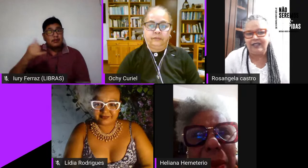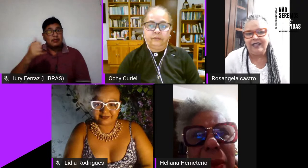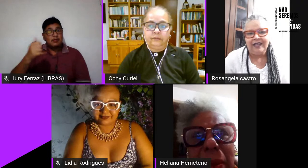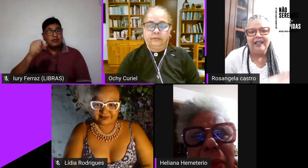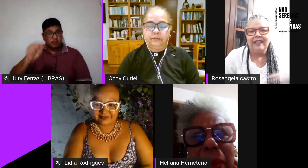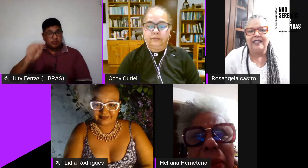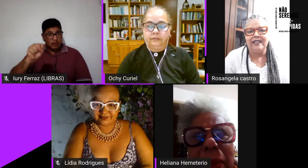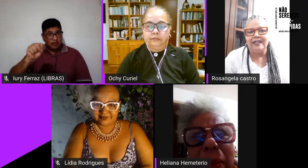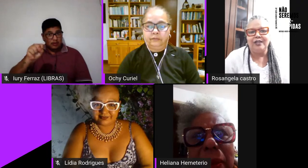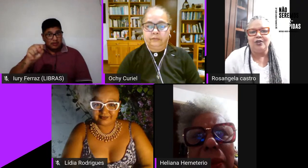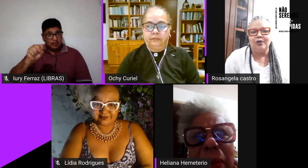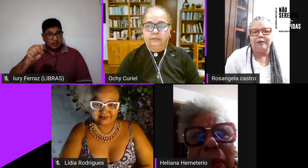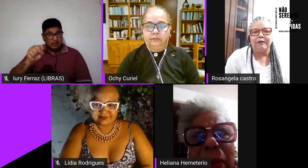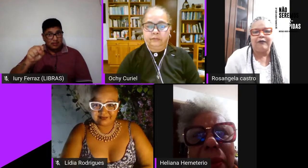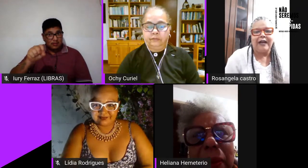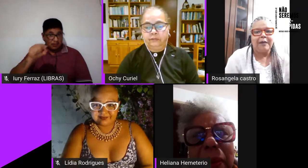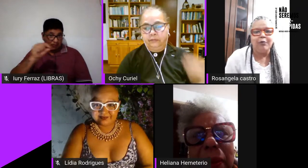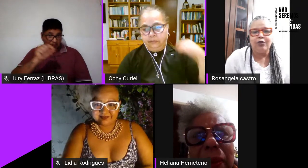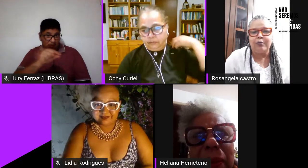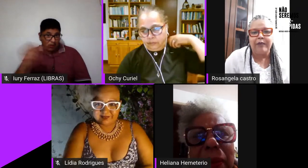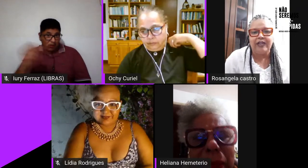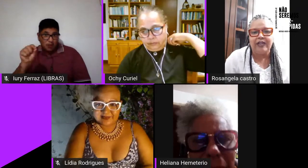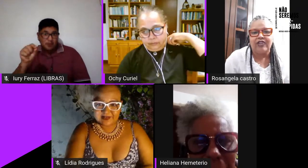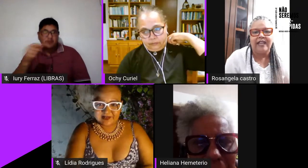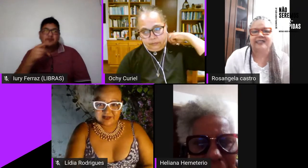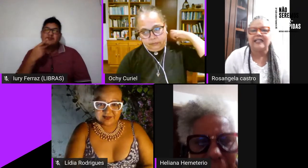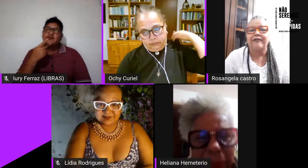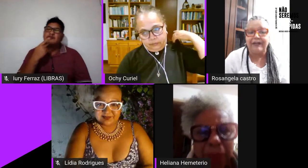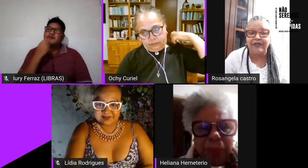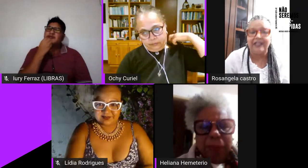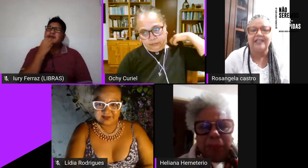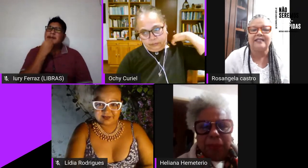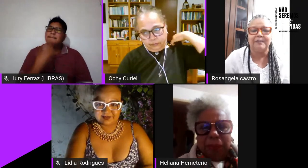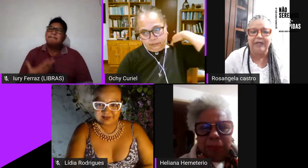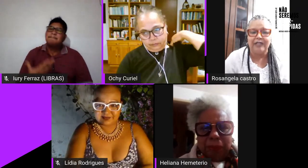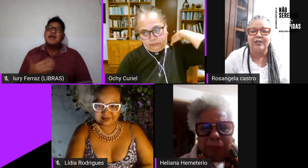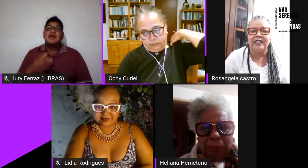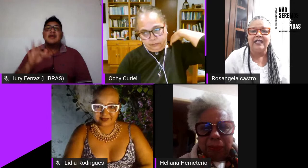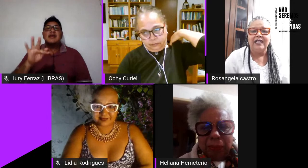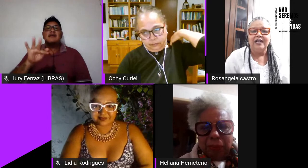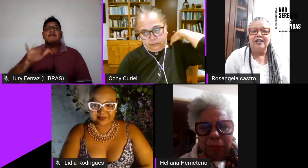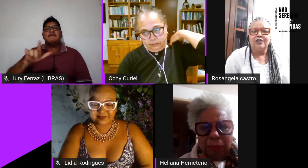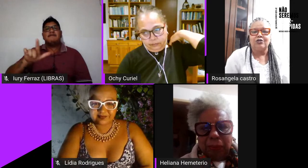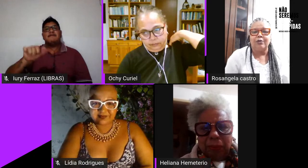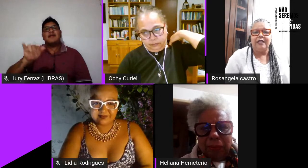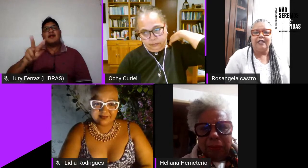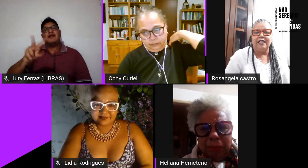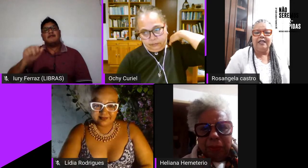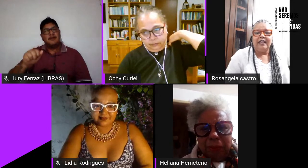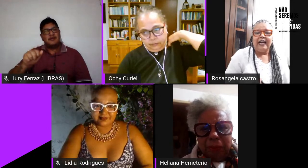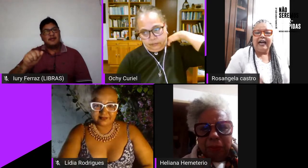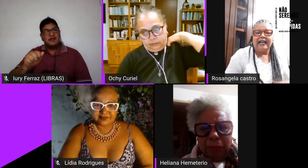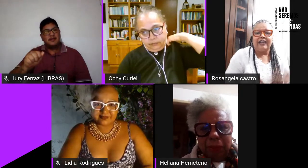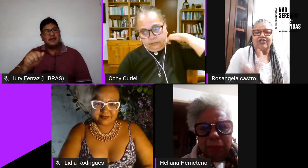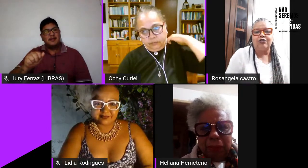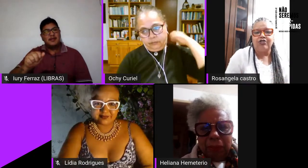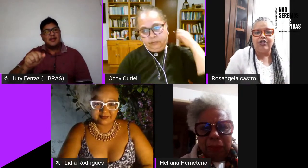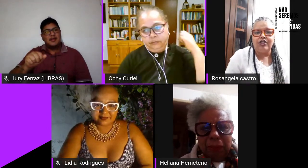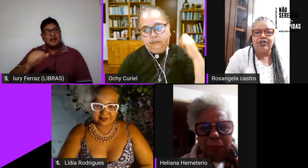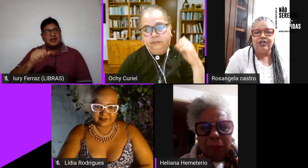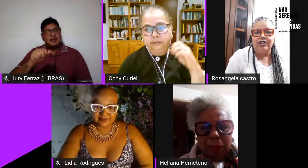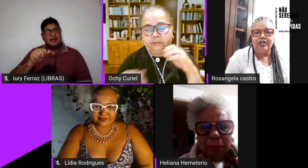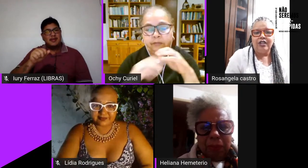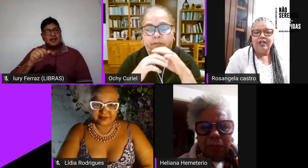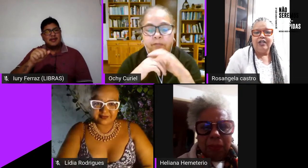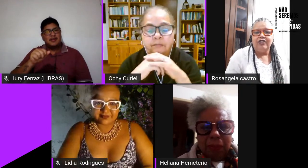que fala muito bem Jéssica Flavinha Nascimento né sobre a questão